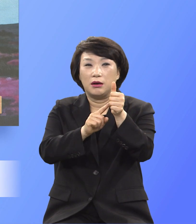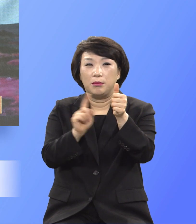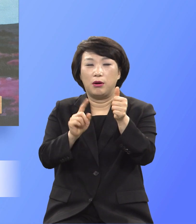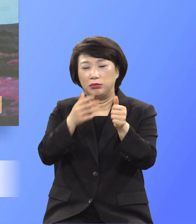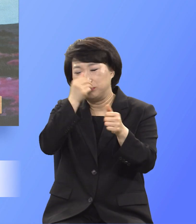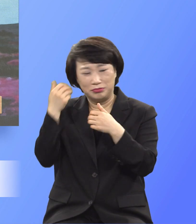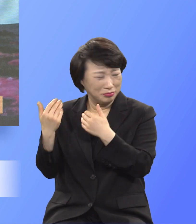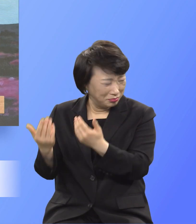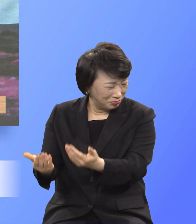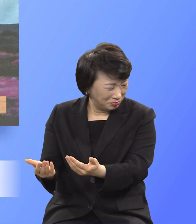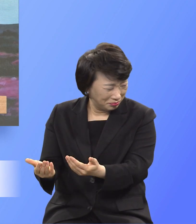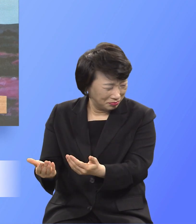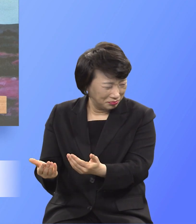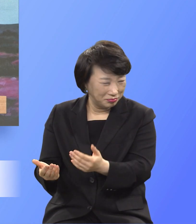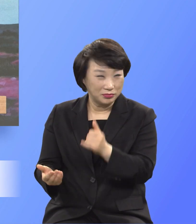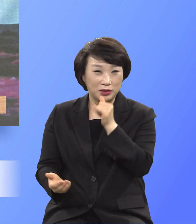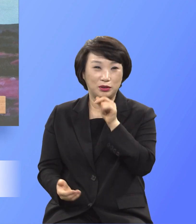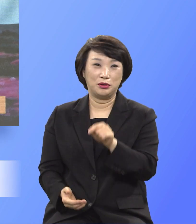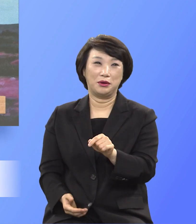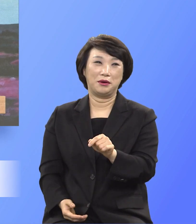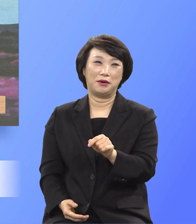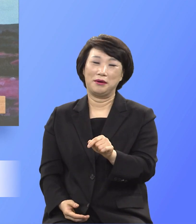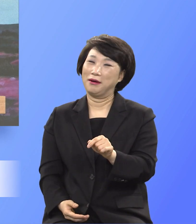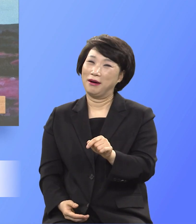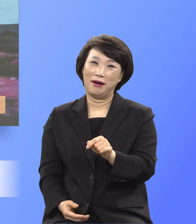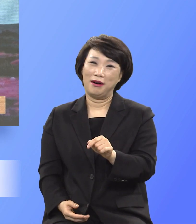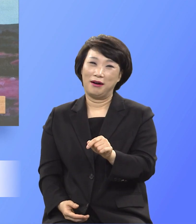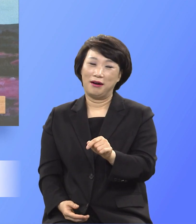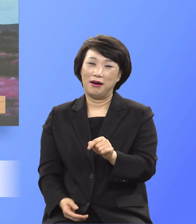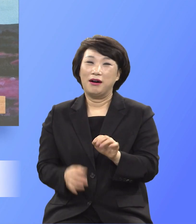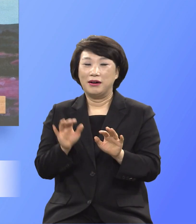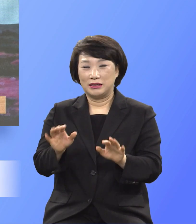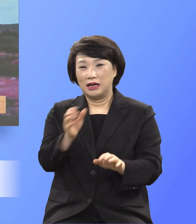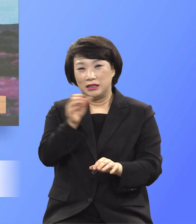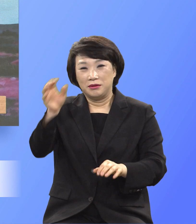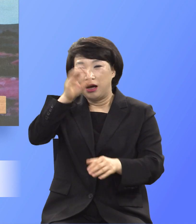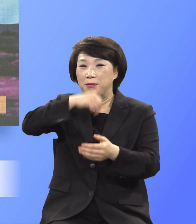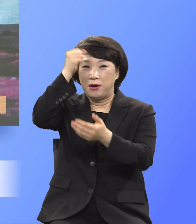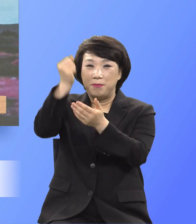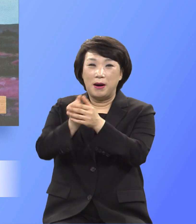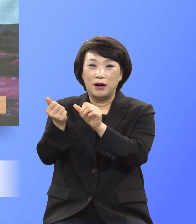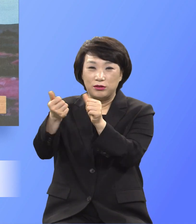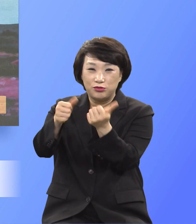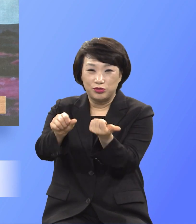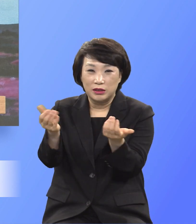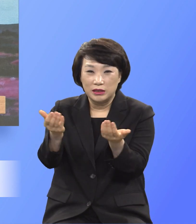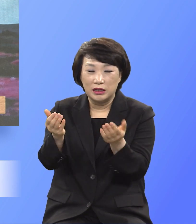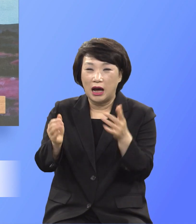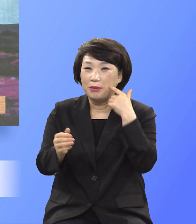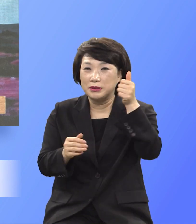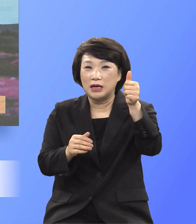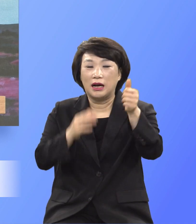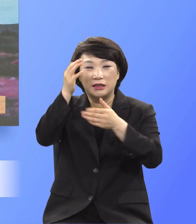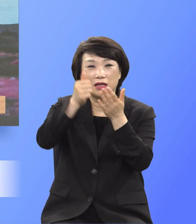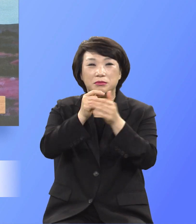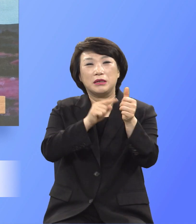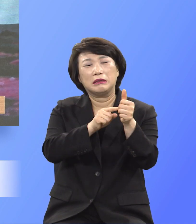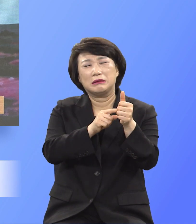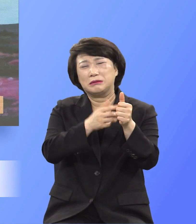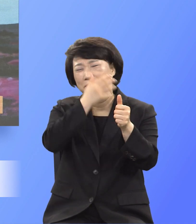끝까지 십자가에 죽이는데 아버지는 죽이고 아들은